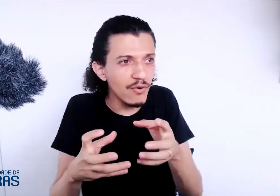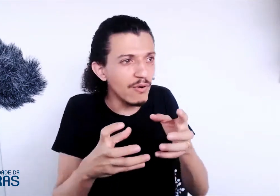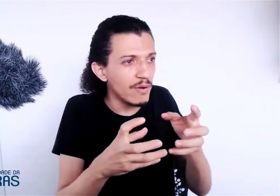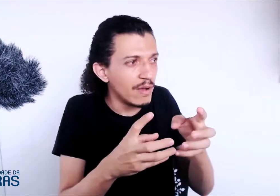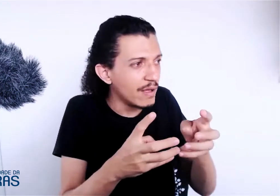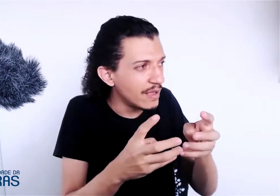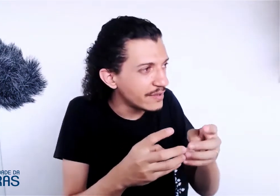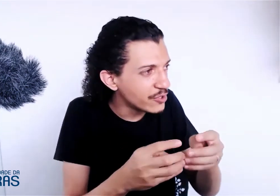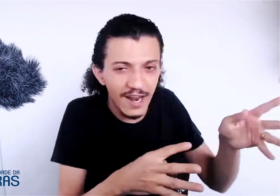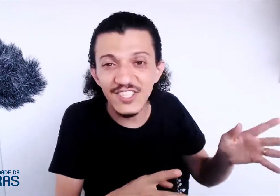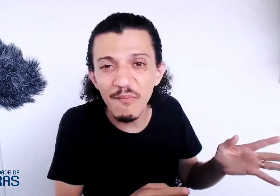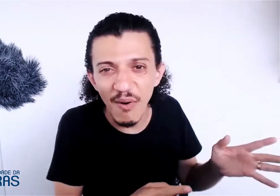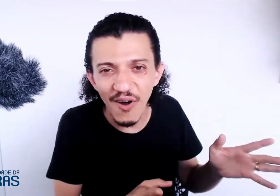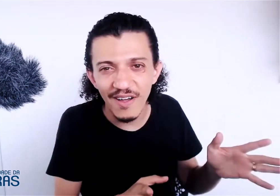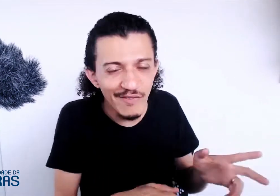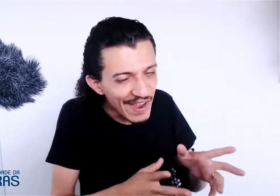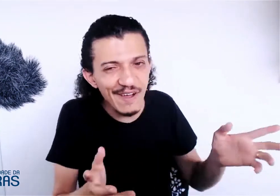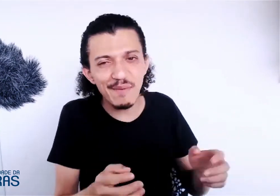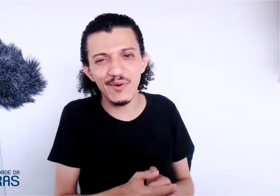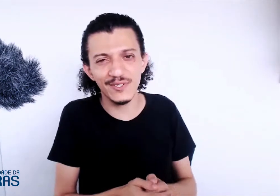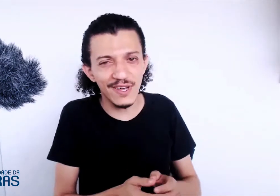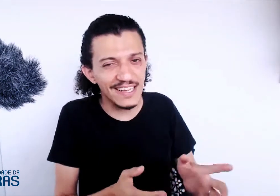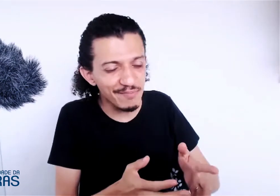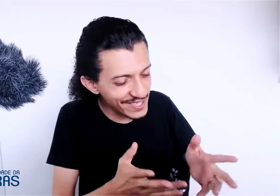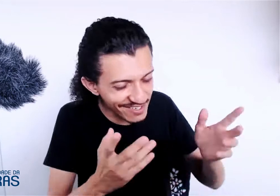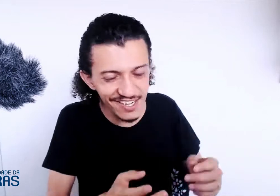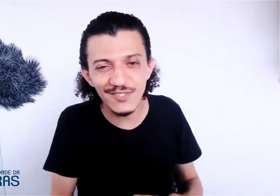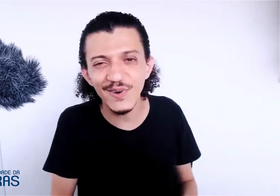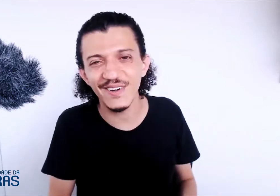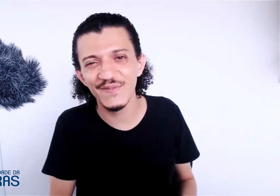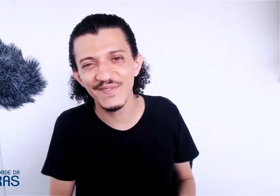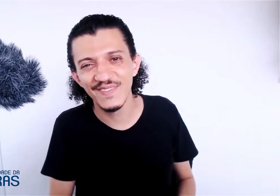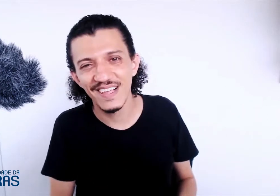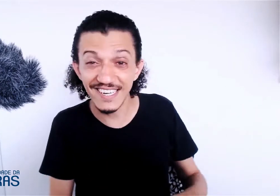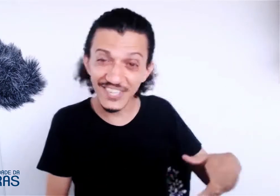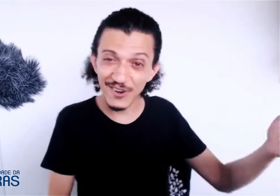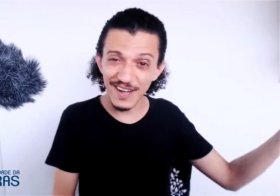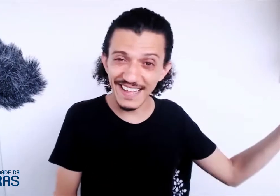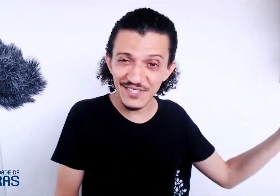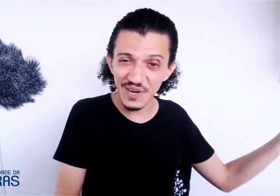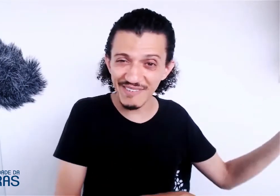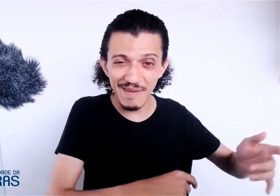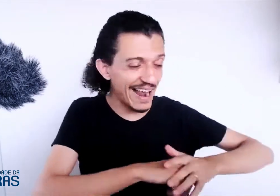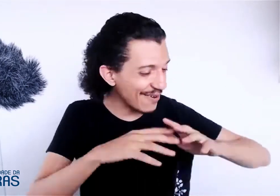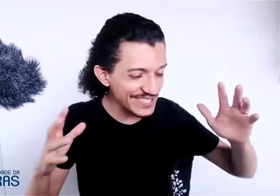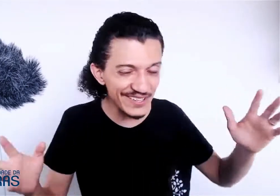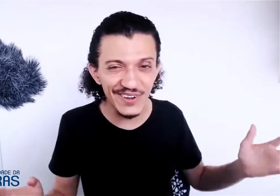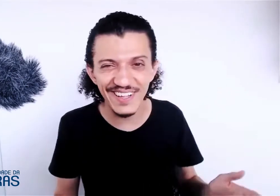chocolate em pó, não vai ficar a mesma coisa. Chocolate em pó é cheio de açúcar. Você já tinha colocado açúcar, vai melar a coisa toda.